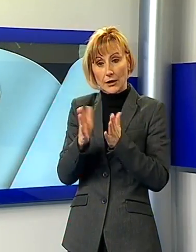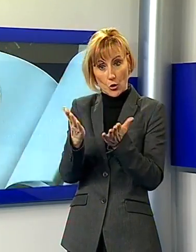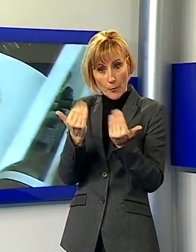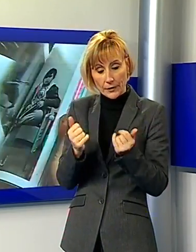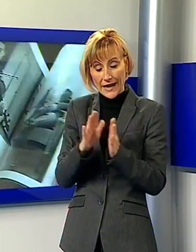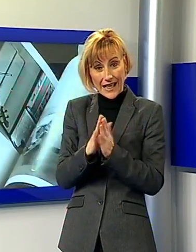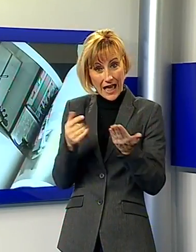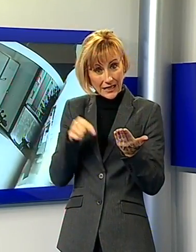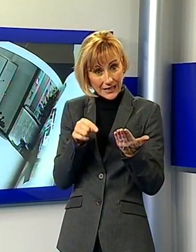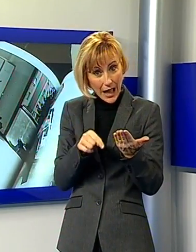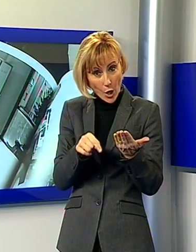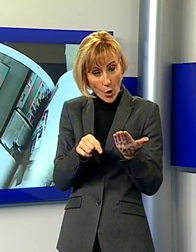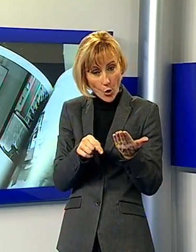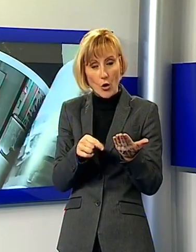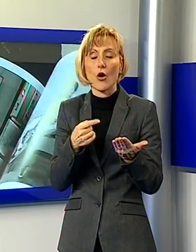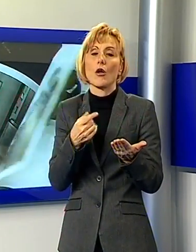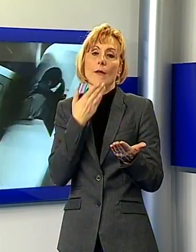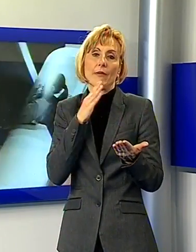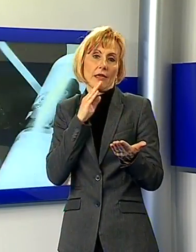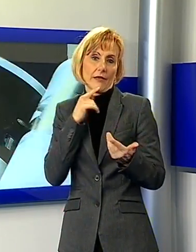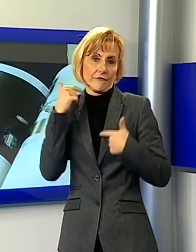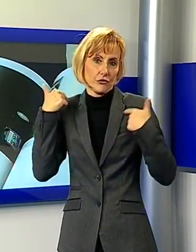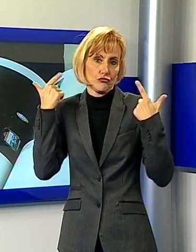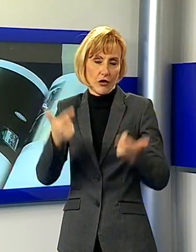ricavato andrà a sostenere le attività dell'orchestra.